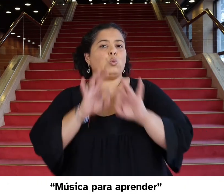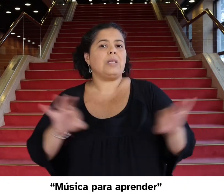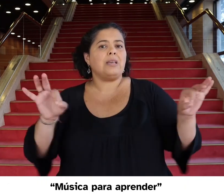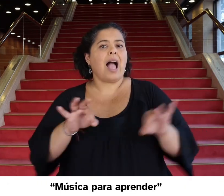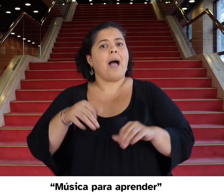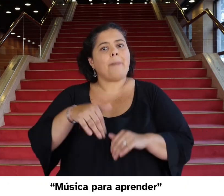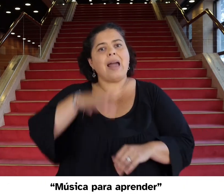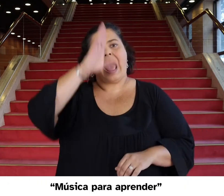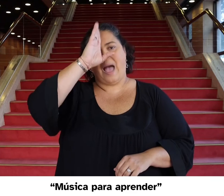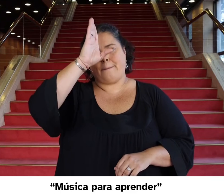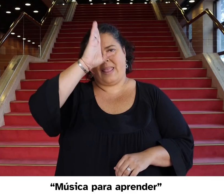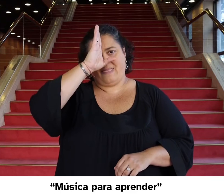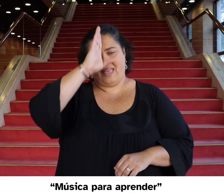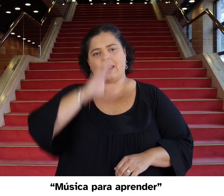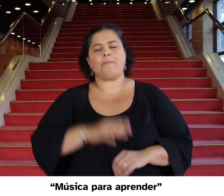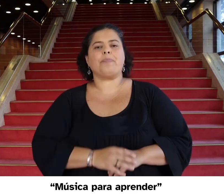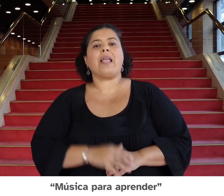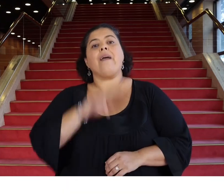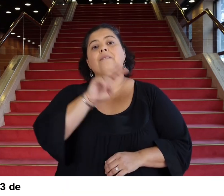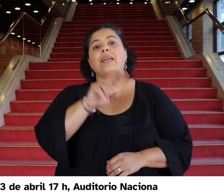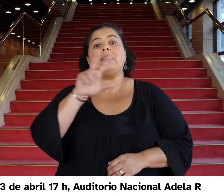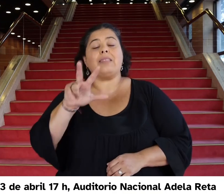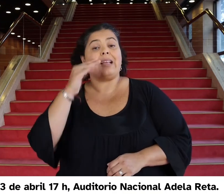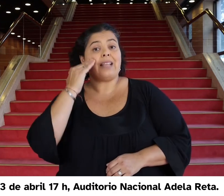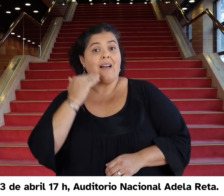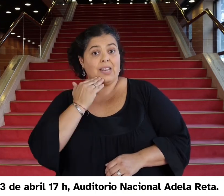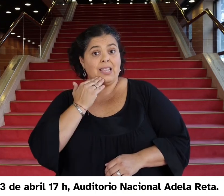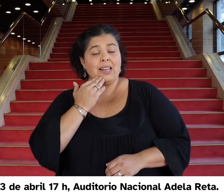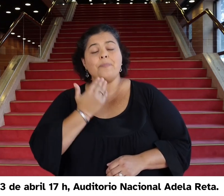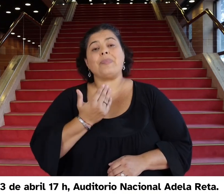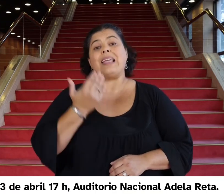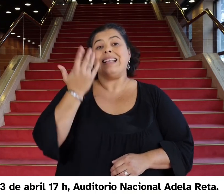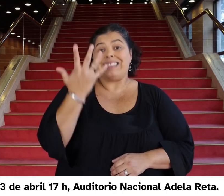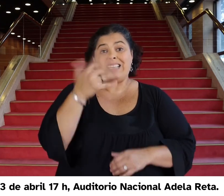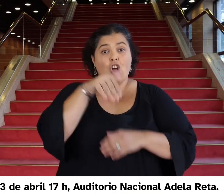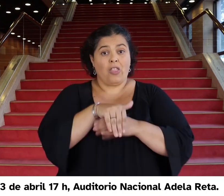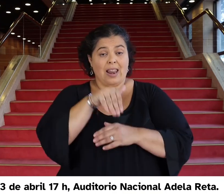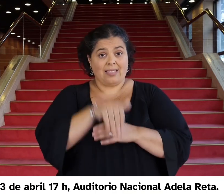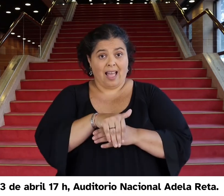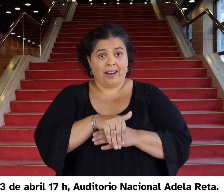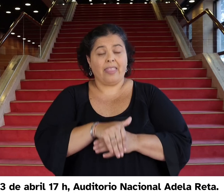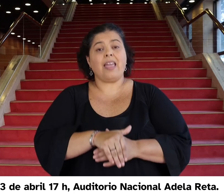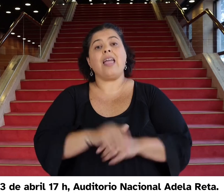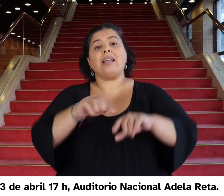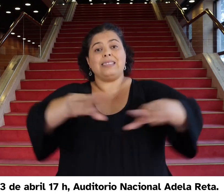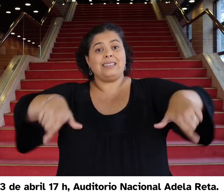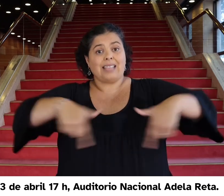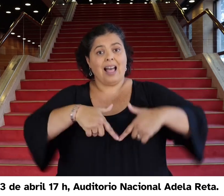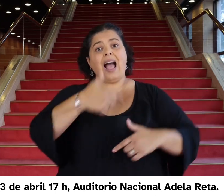Música para aprender. 23 de abril, 17 horas. Auditorio Nacional Adela Reta.